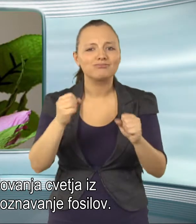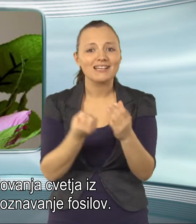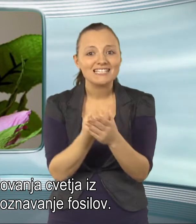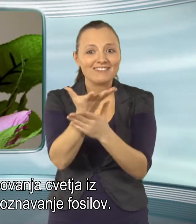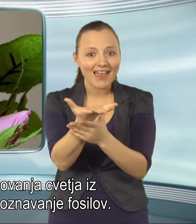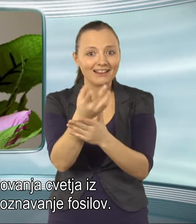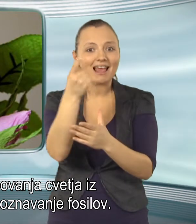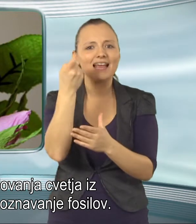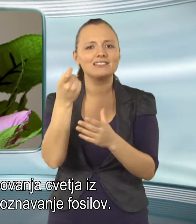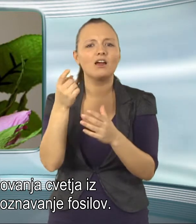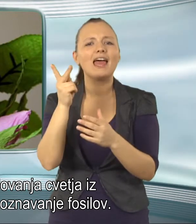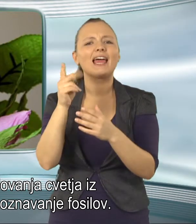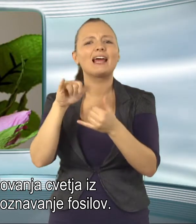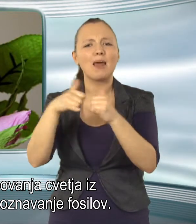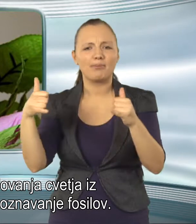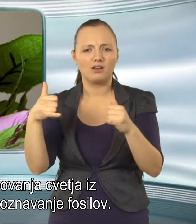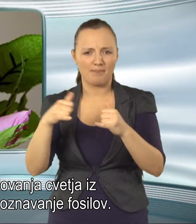pirja in spoznavanje fosilov.